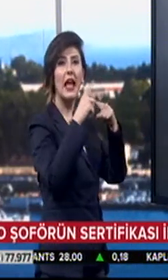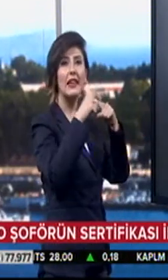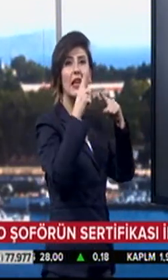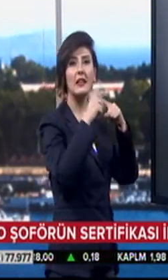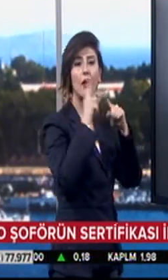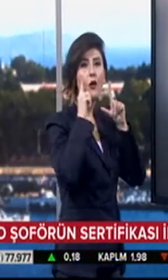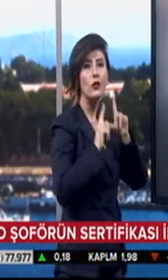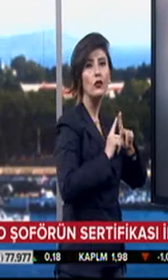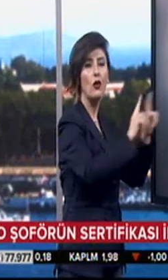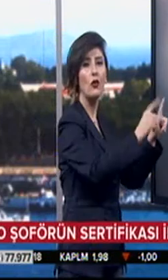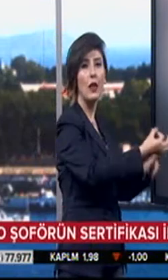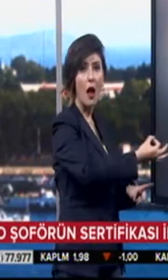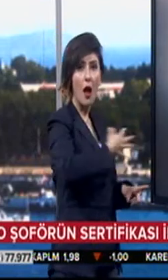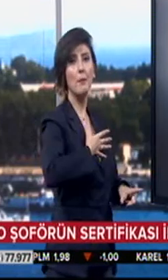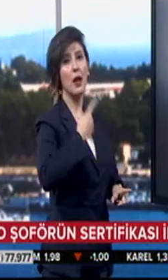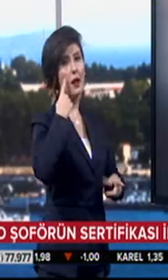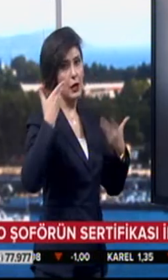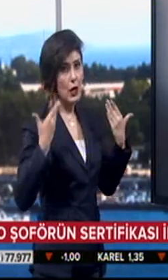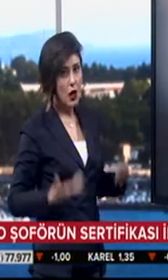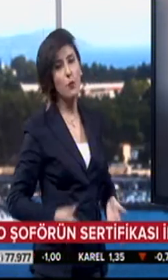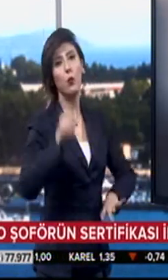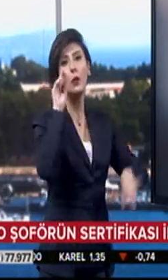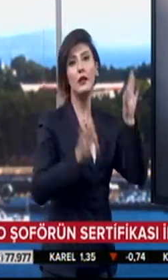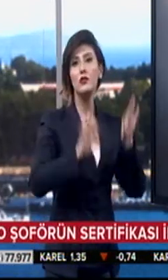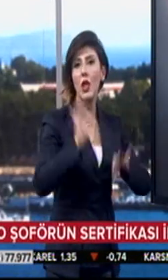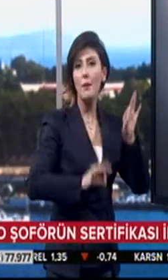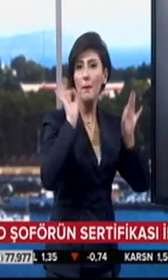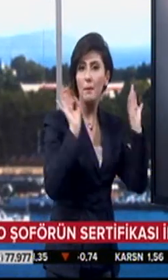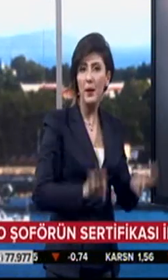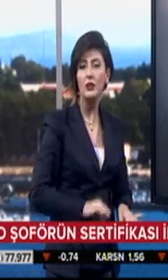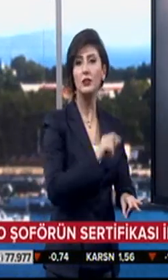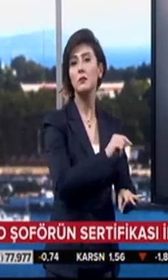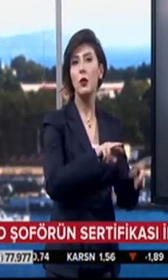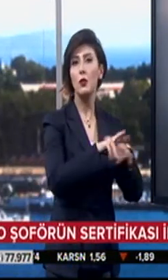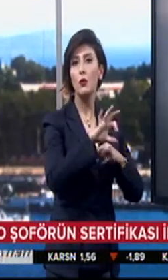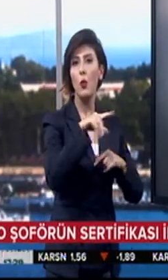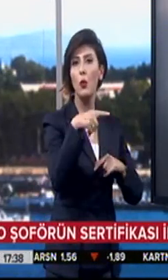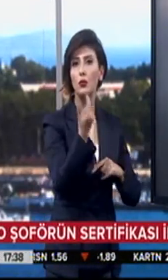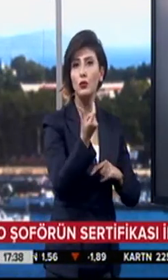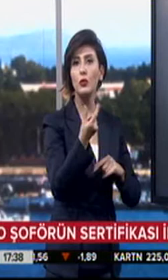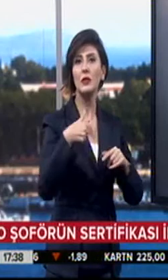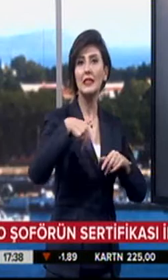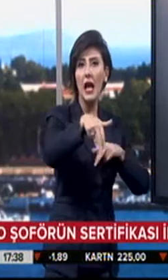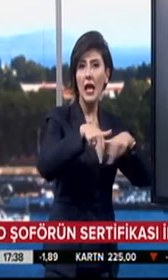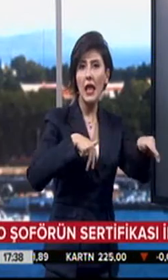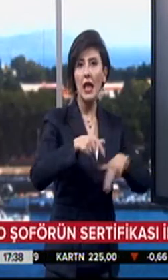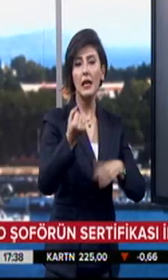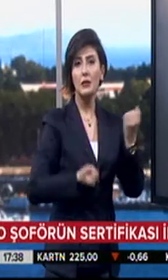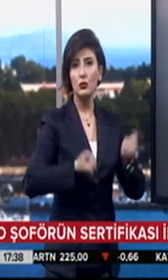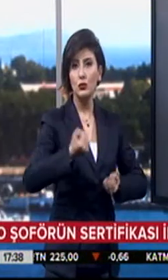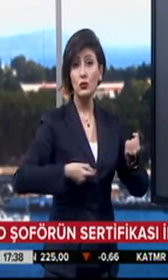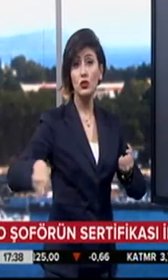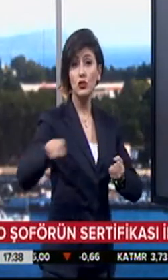İETT görüntüleri ihbar kabul etti ve inceleme başlattı. İnceleme sonunda yolcuların, yayaların ve seyir halindeki